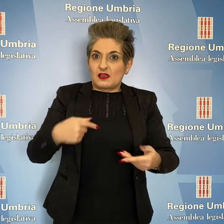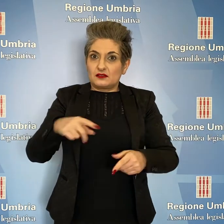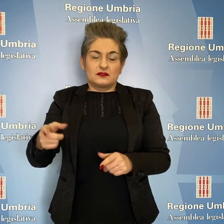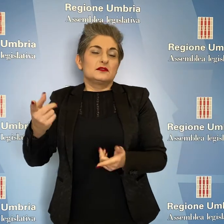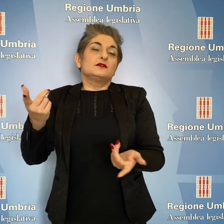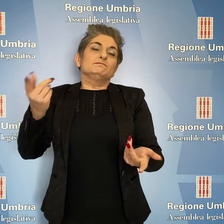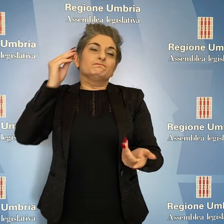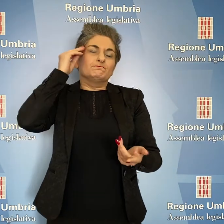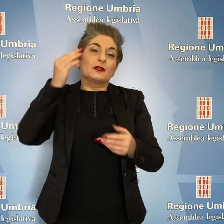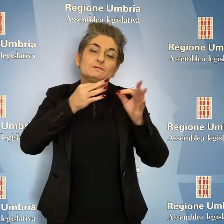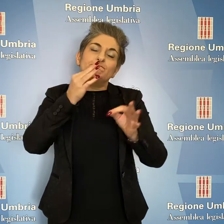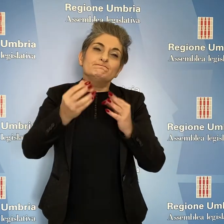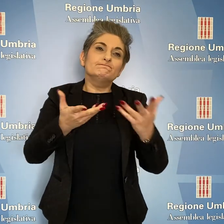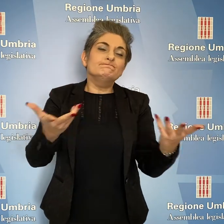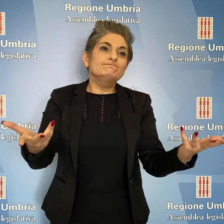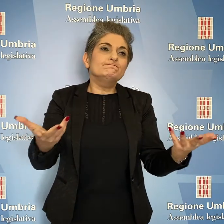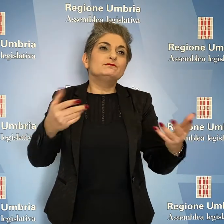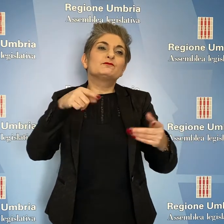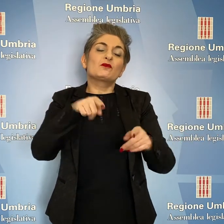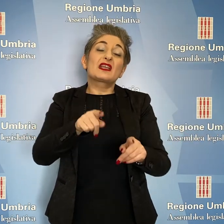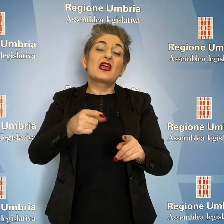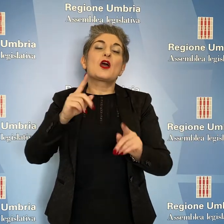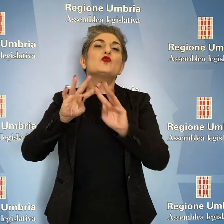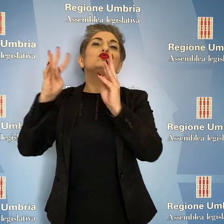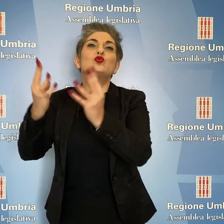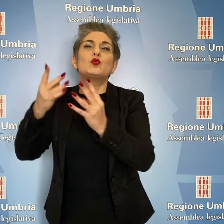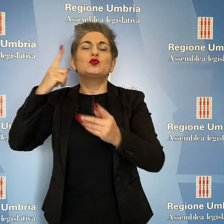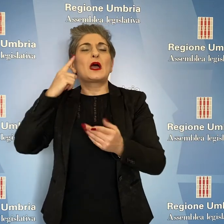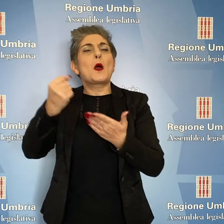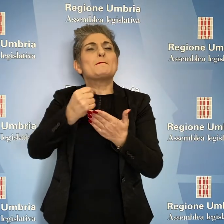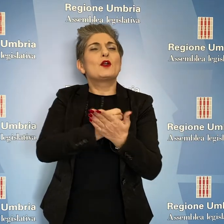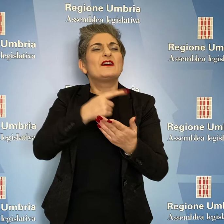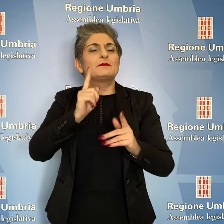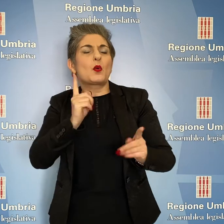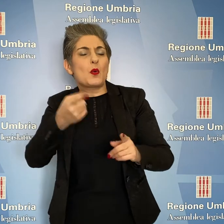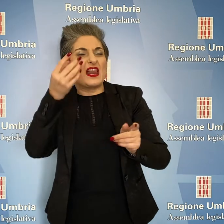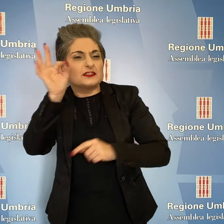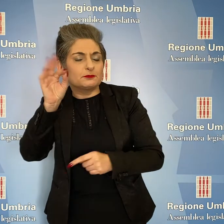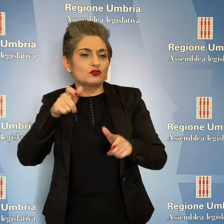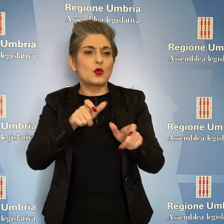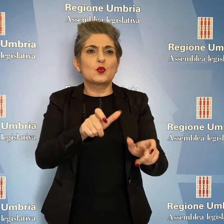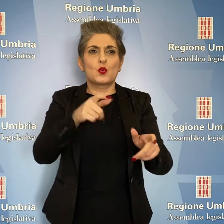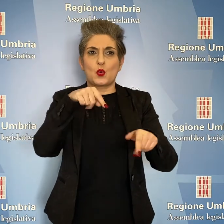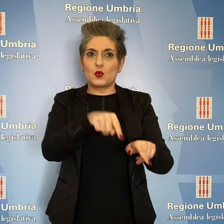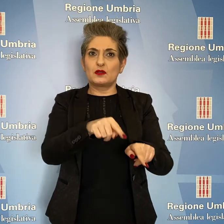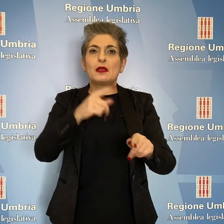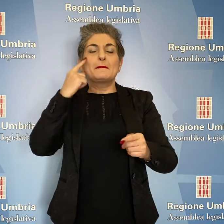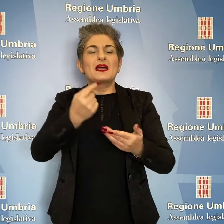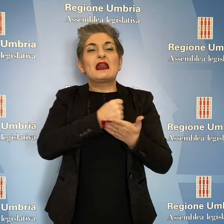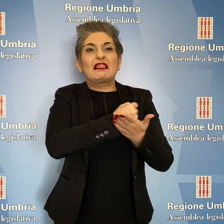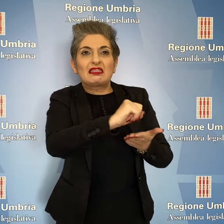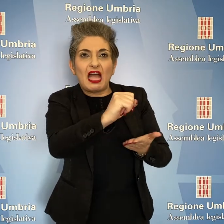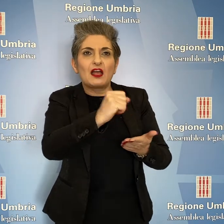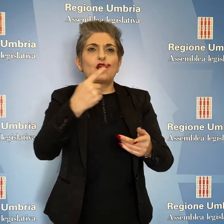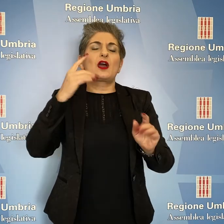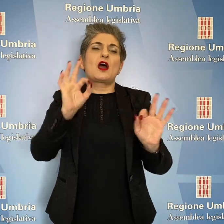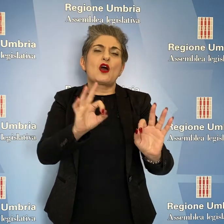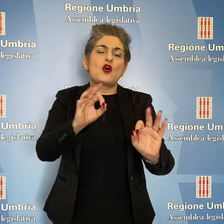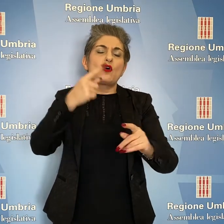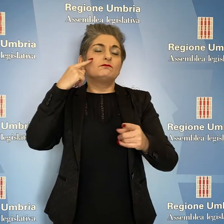vivendo, ha spiegato Morroni, la giunta valuterà quali provvedimenti eccezionali mettere in campo per derogare rispetto a